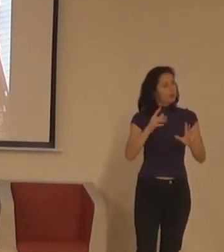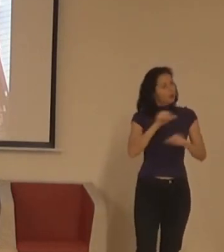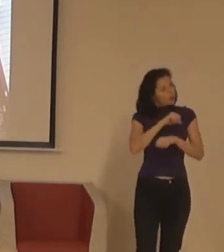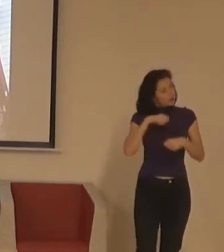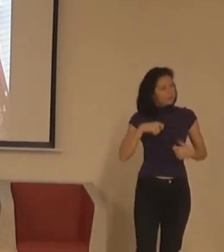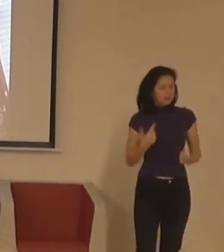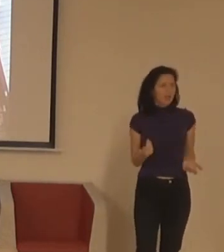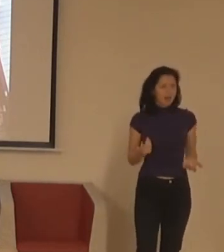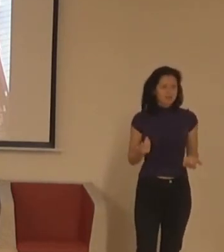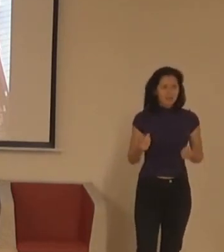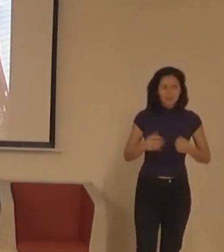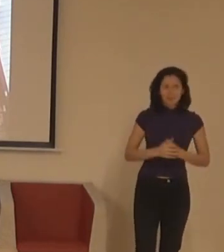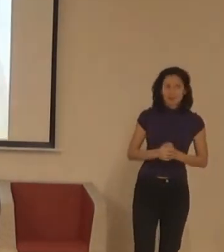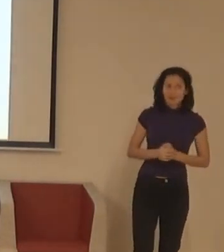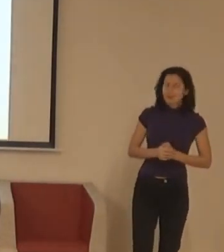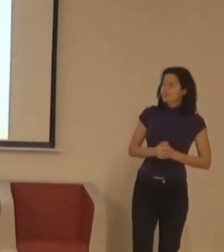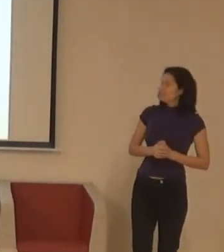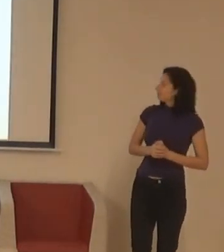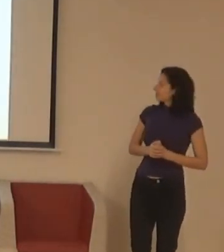a životem posouvat.